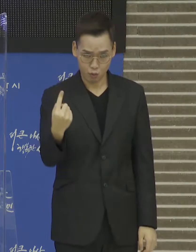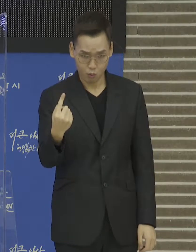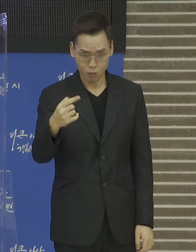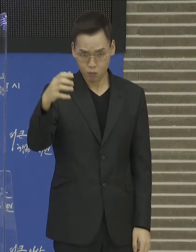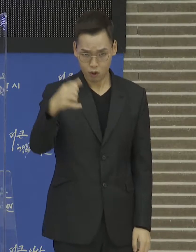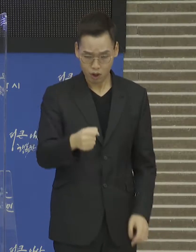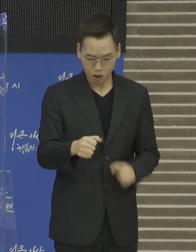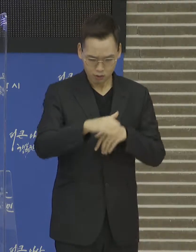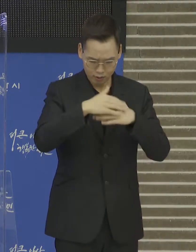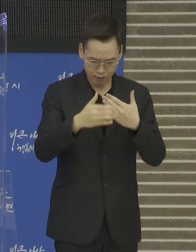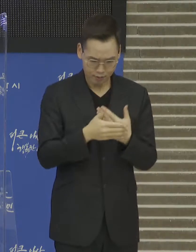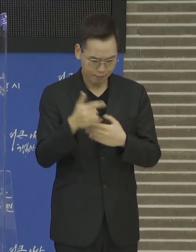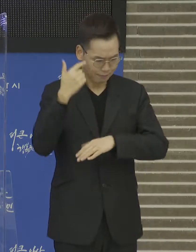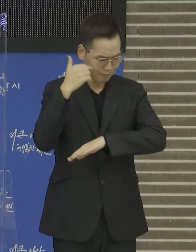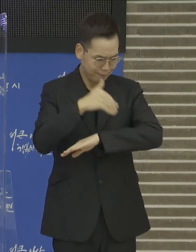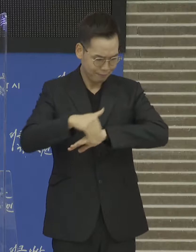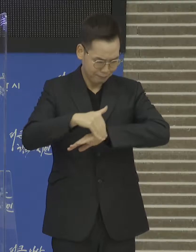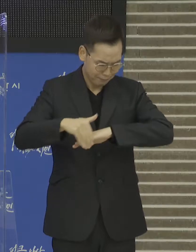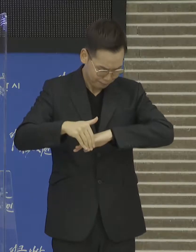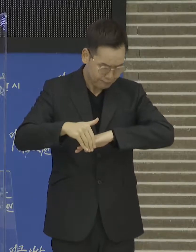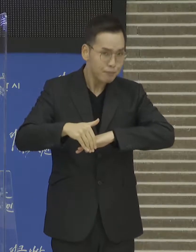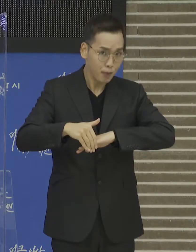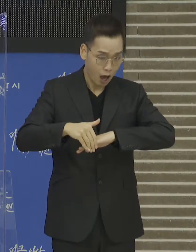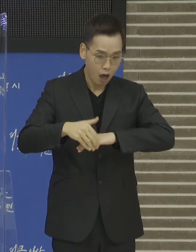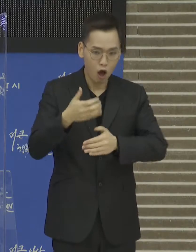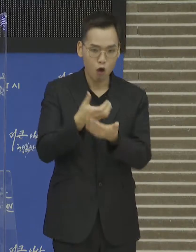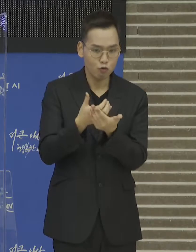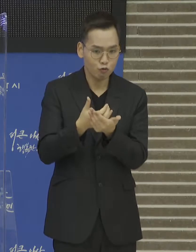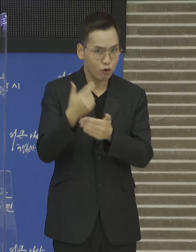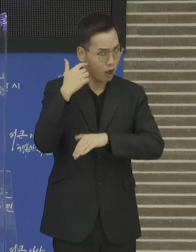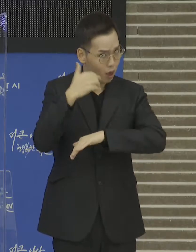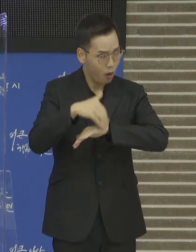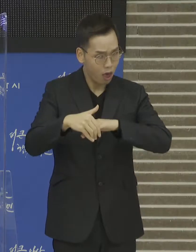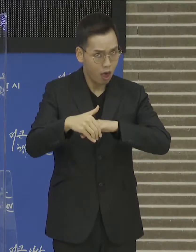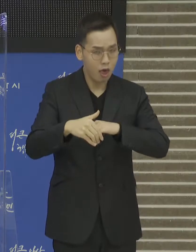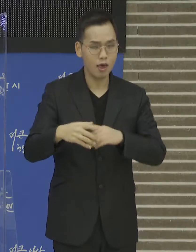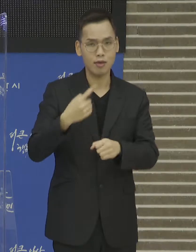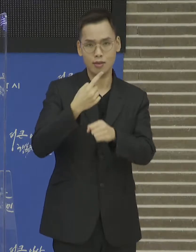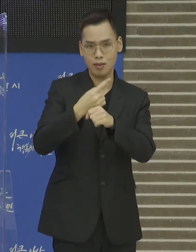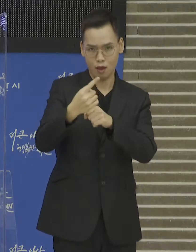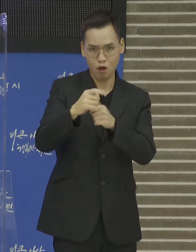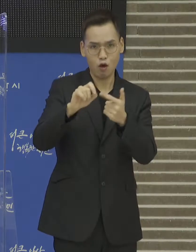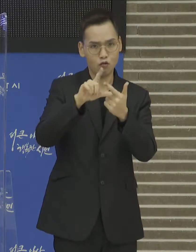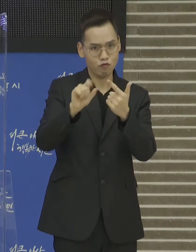현재 수립 중에 있으며 2022년도 상반기 완료 예정입니다.